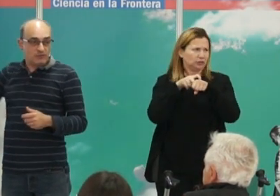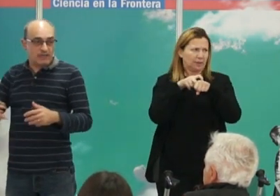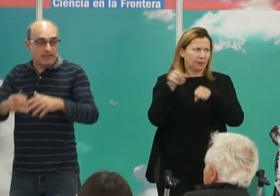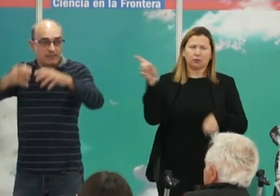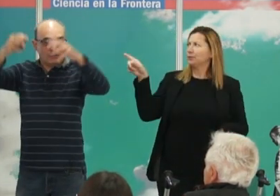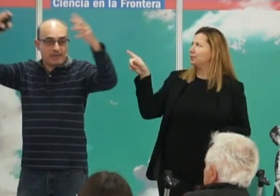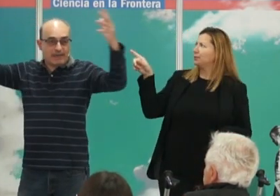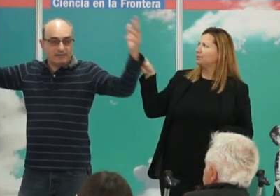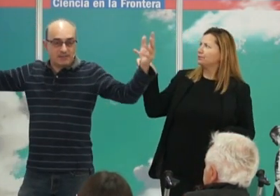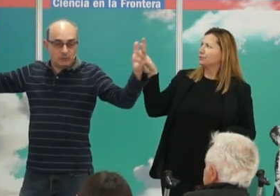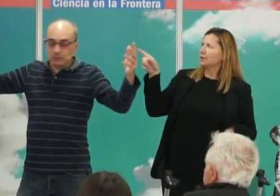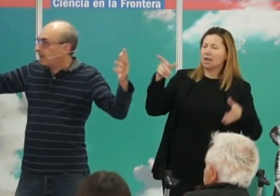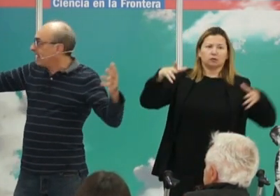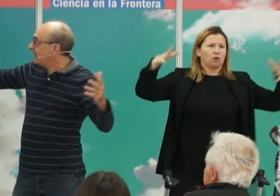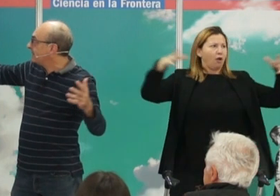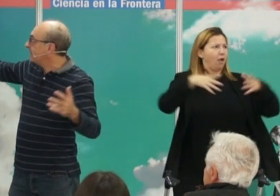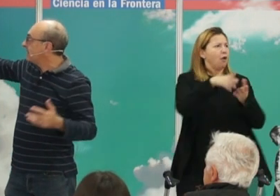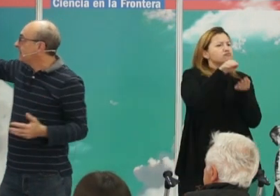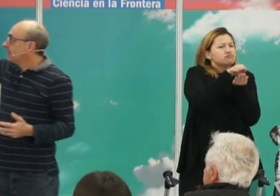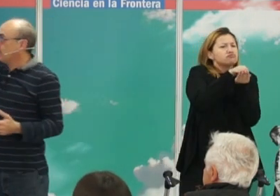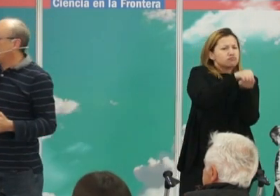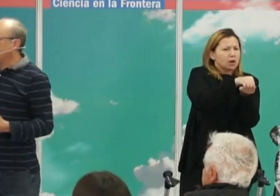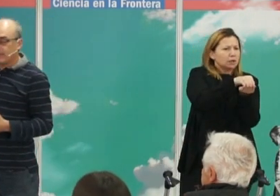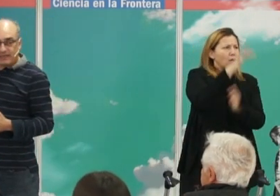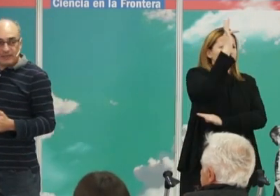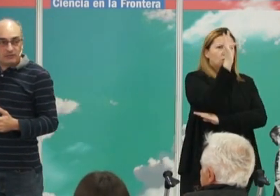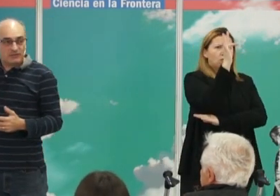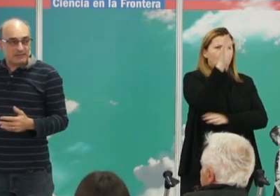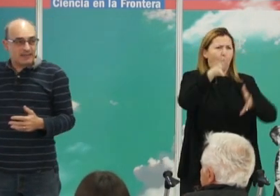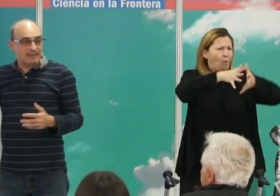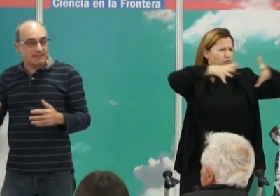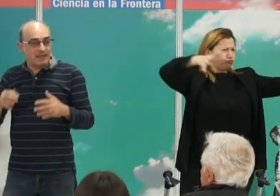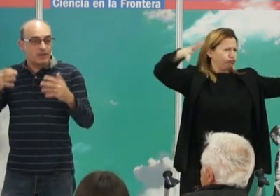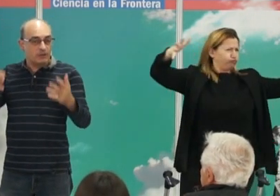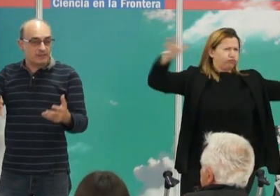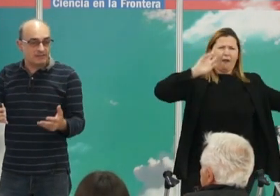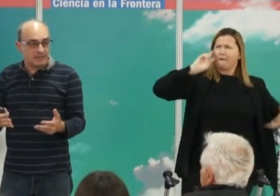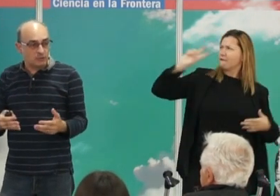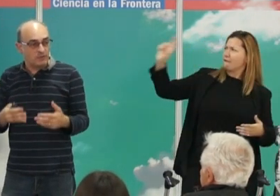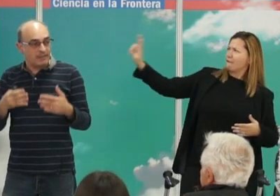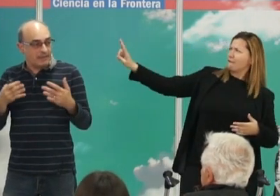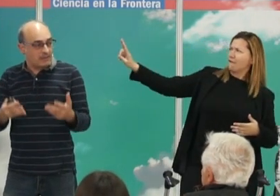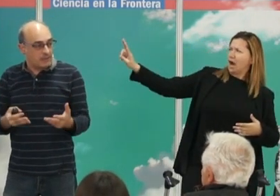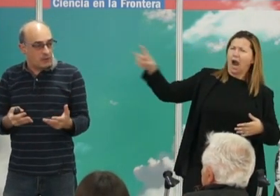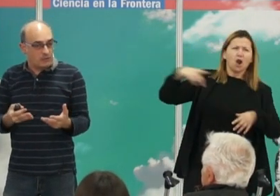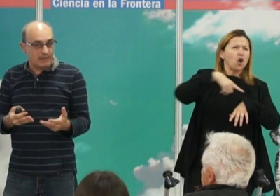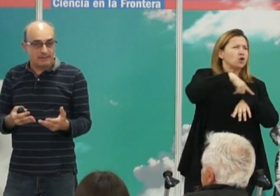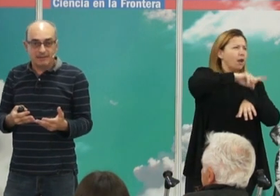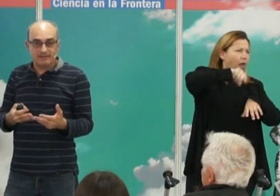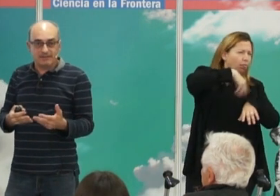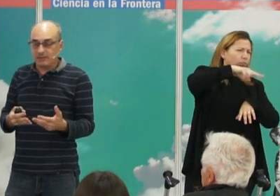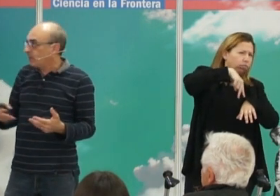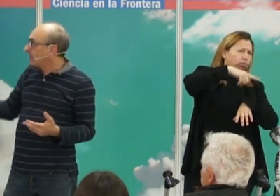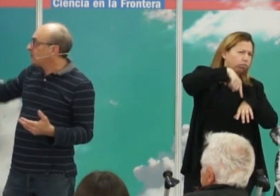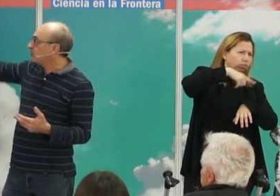Es una gran sepultura megalítica. Normalmente, fijaos la cantidad de horas que tuvo que dedicar una comunidad